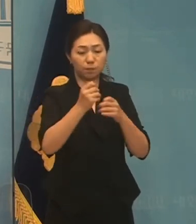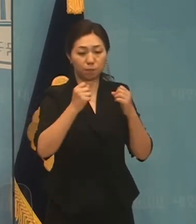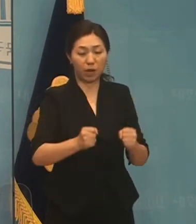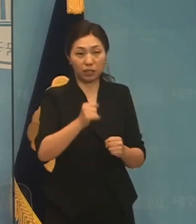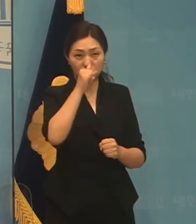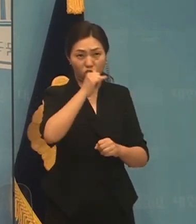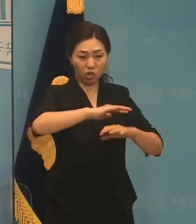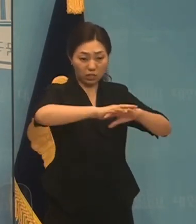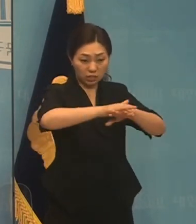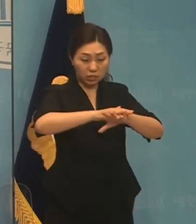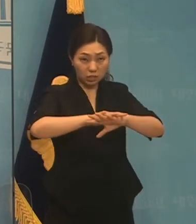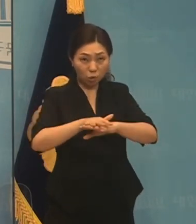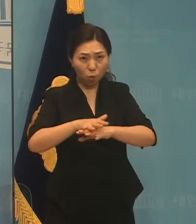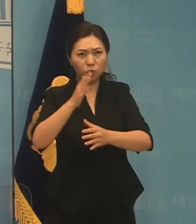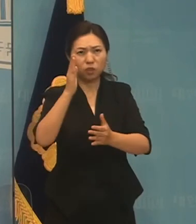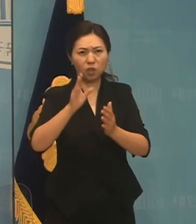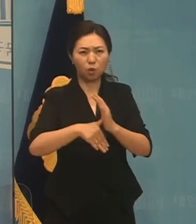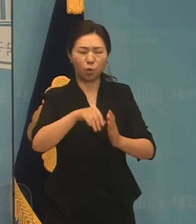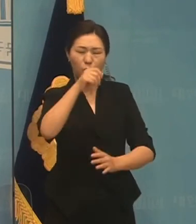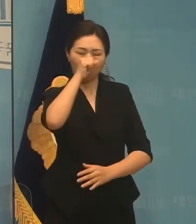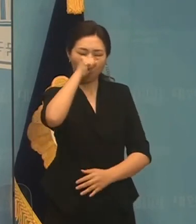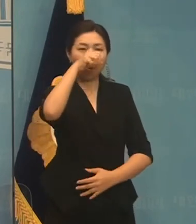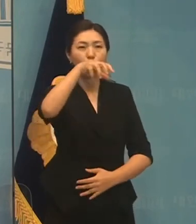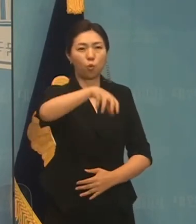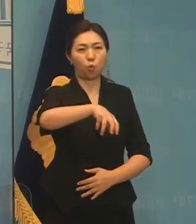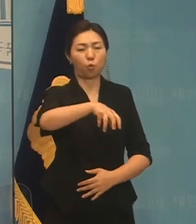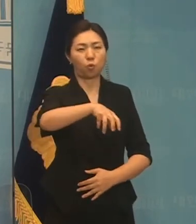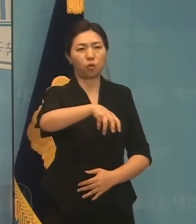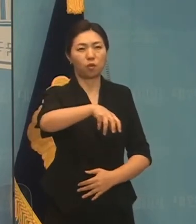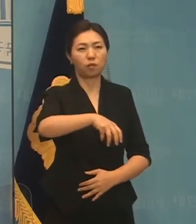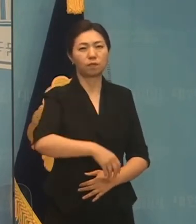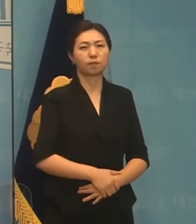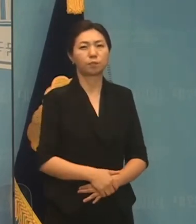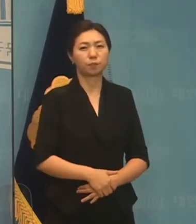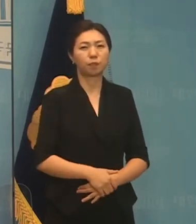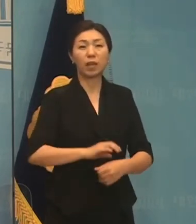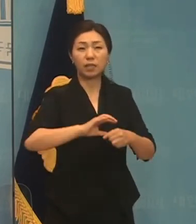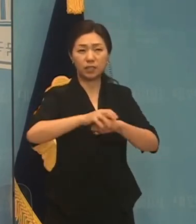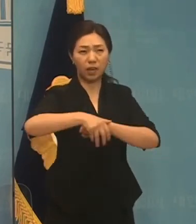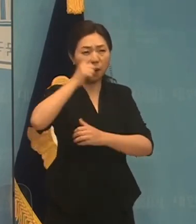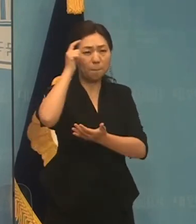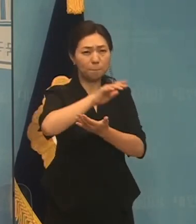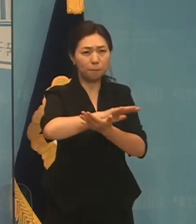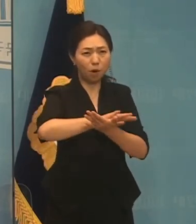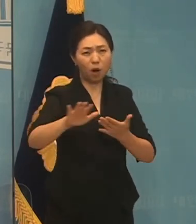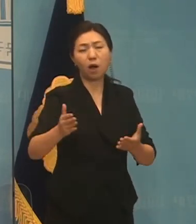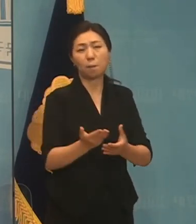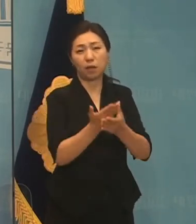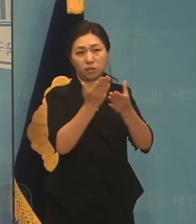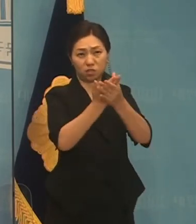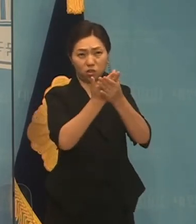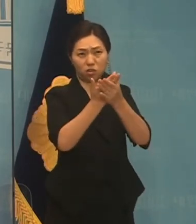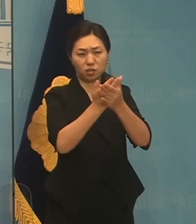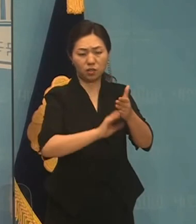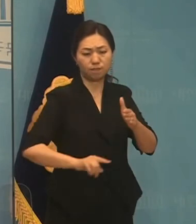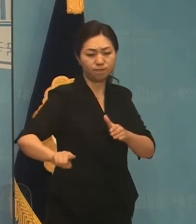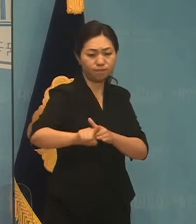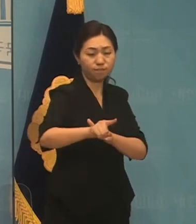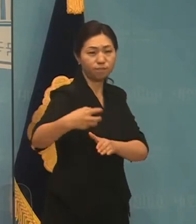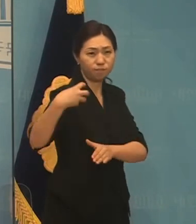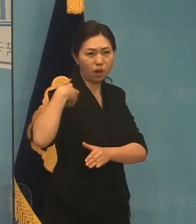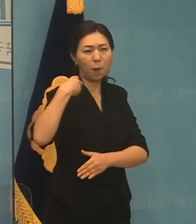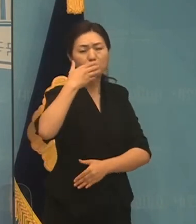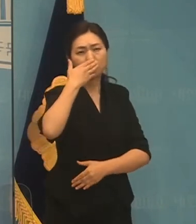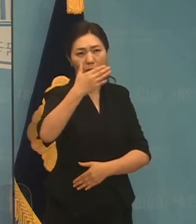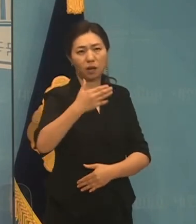지정학적으로도 아주 좋은 위치에 있습니다. 세계의 평화와 번명을 선도하는 나라가